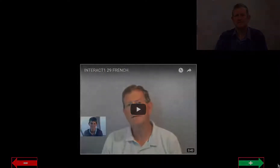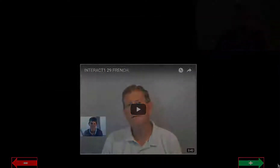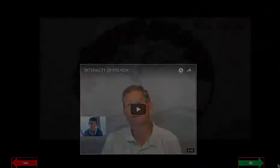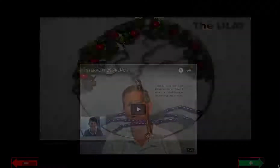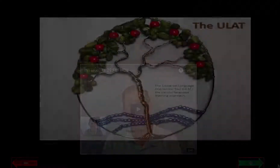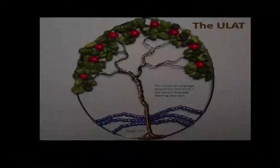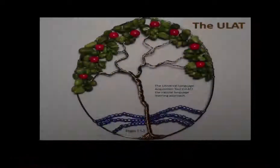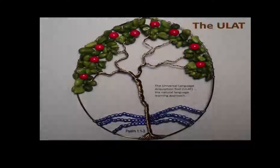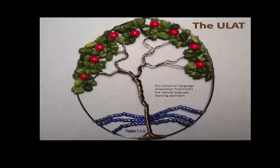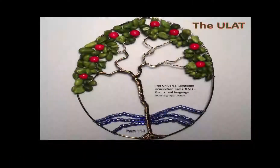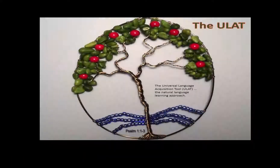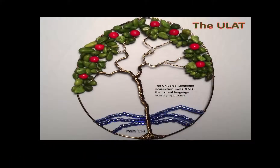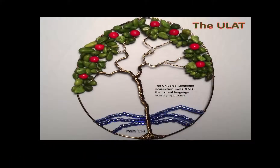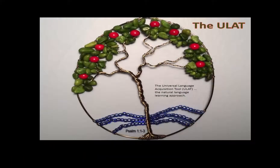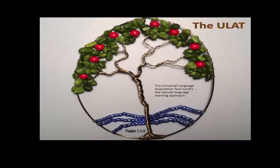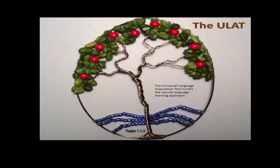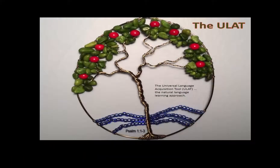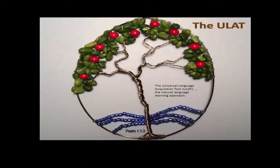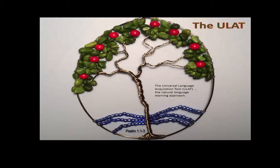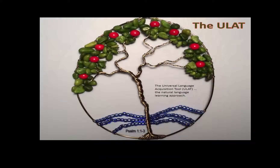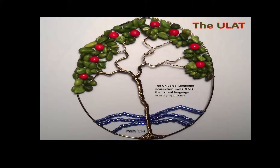Sous